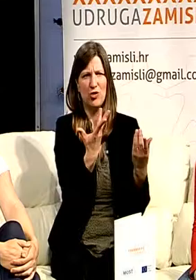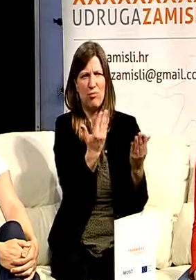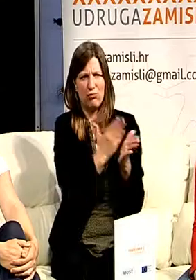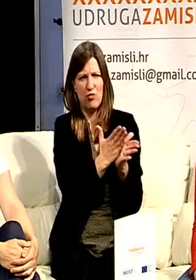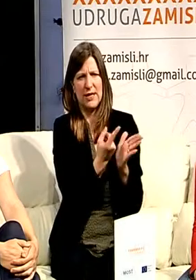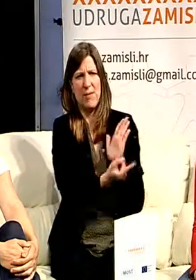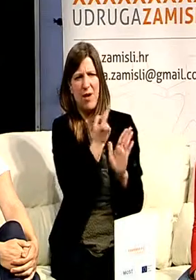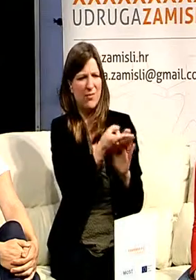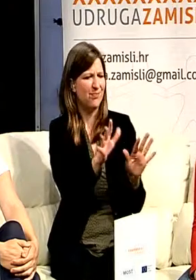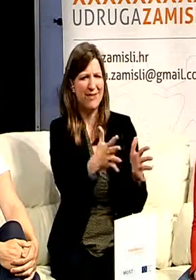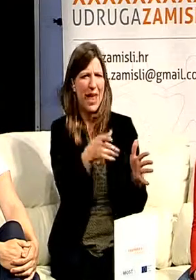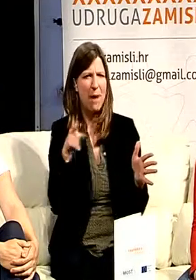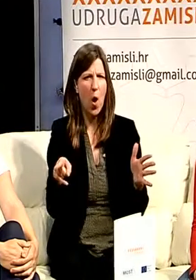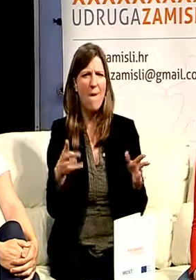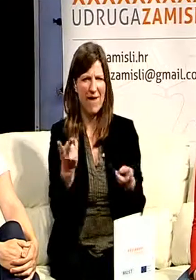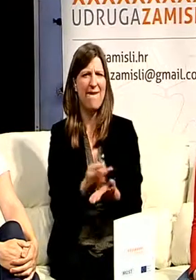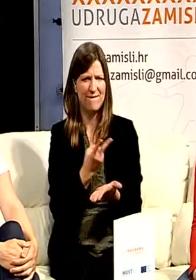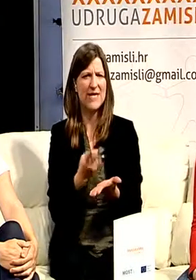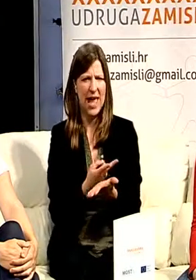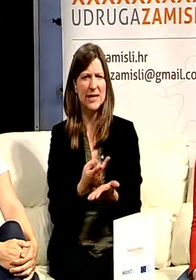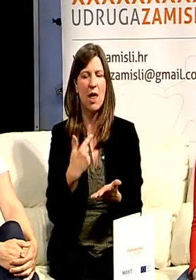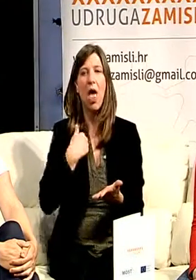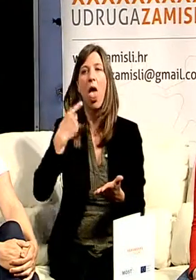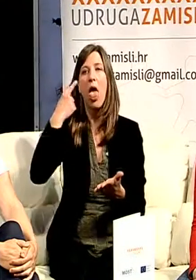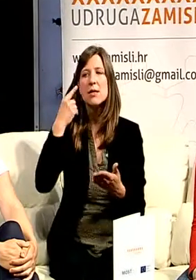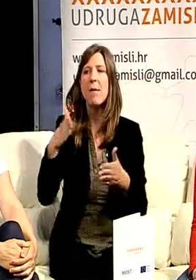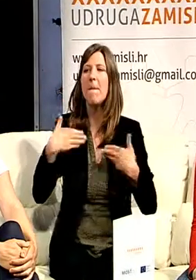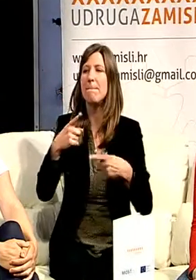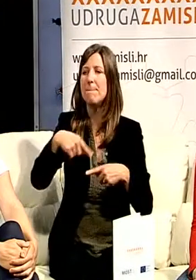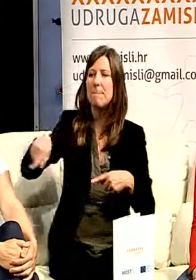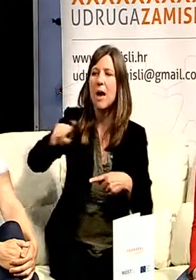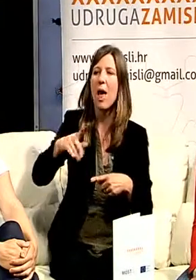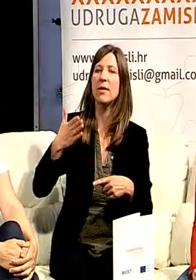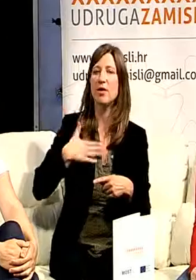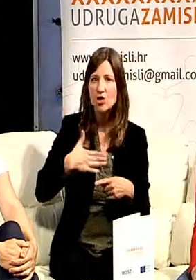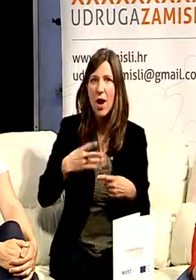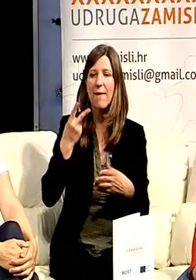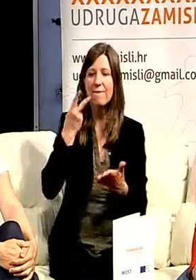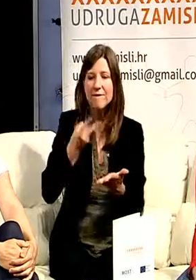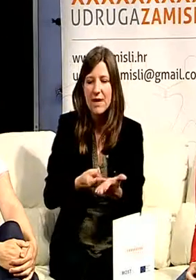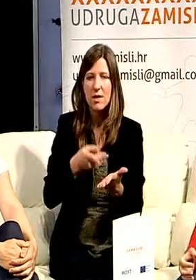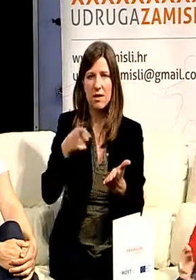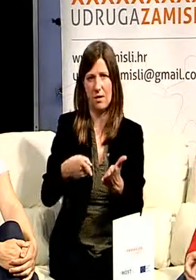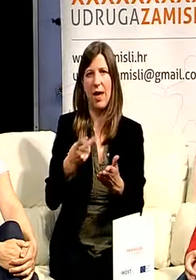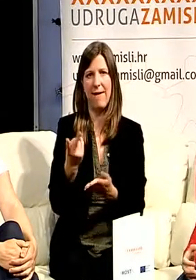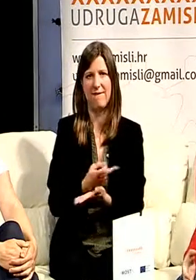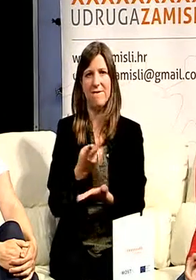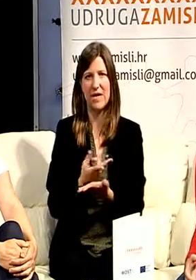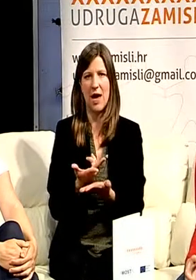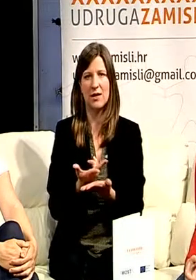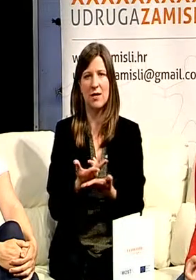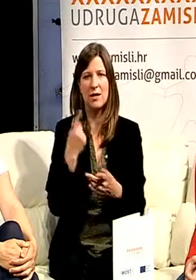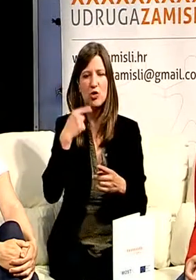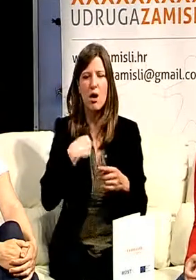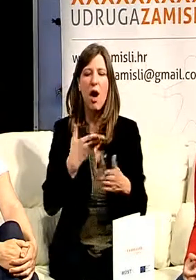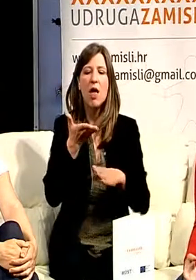vrlo zanimljive i mislim da je to jako dobar način da se mladima pruže informaciju koje baš njima